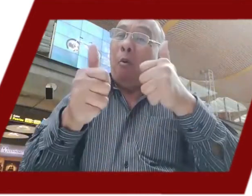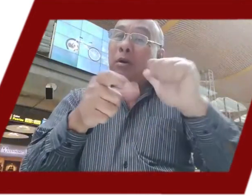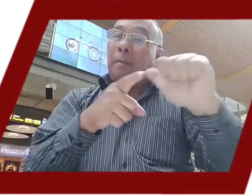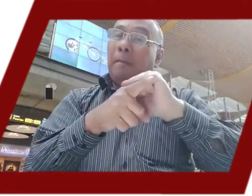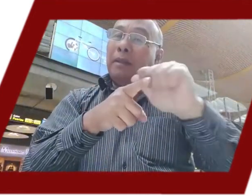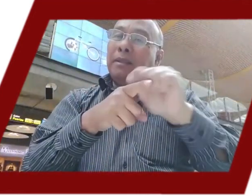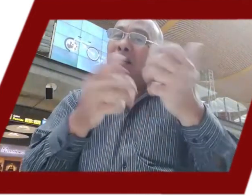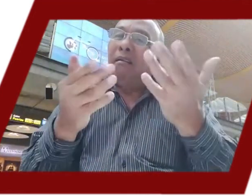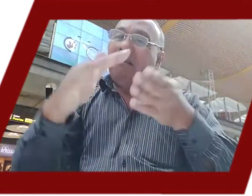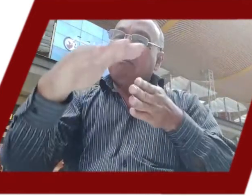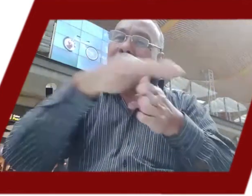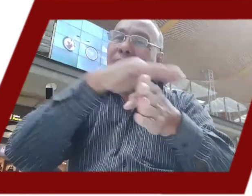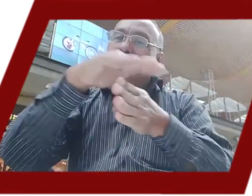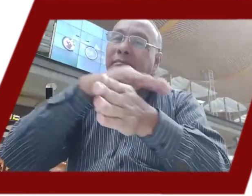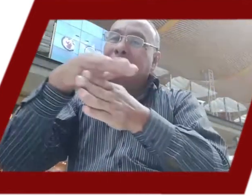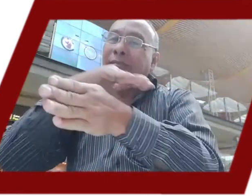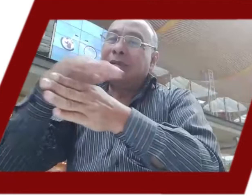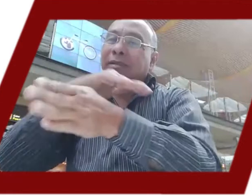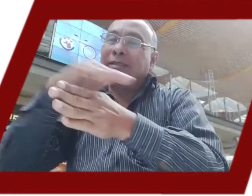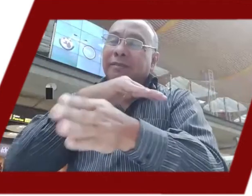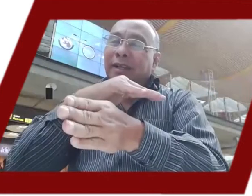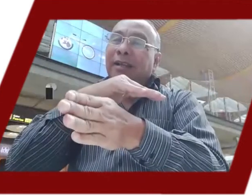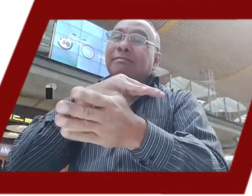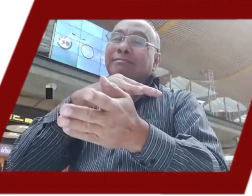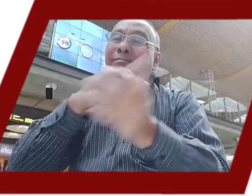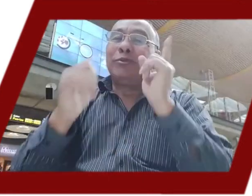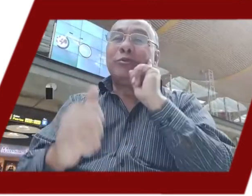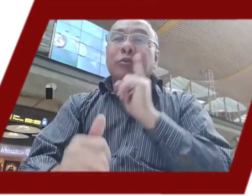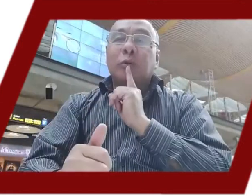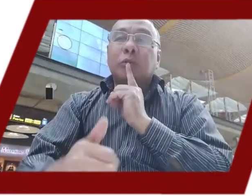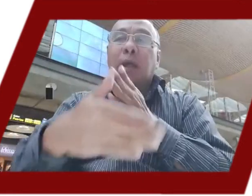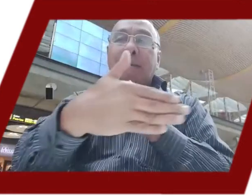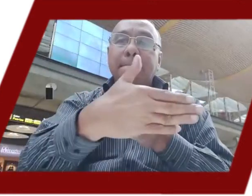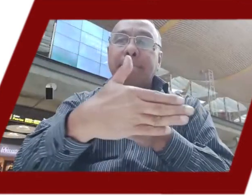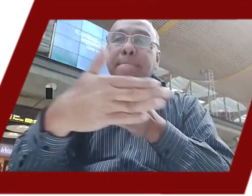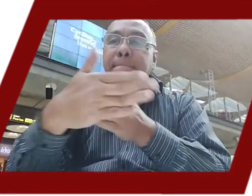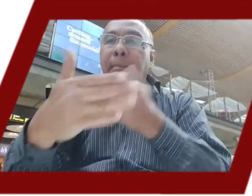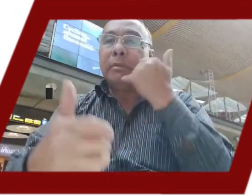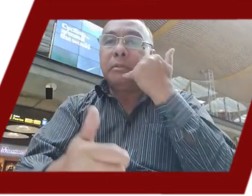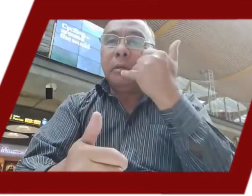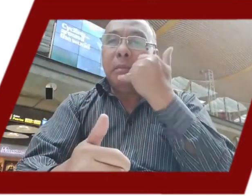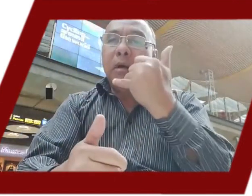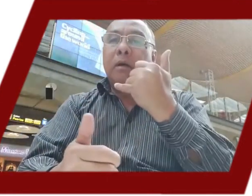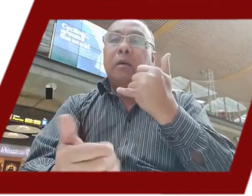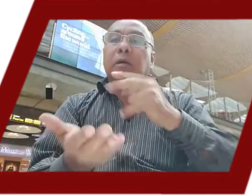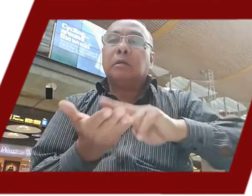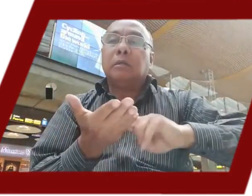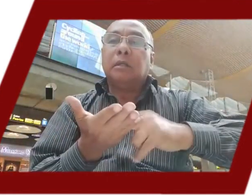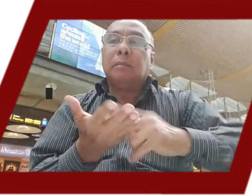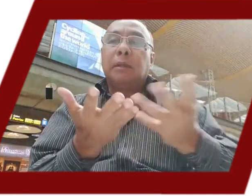las buenas prácticas, pues gracias a la alianza entre el Ministerio TIC y FENASCOL, se han eliminado las barreras de